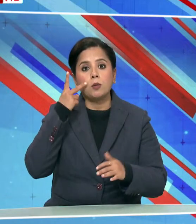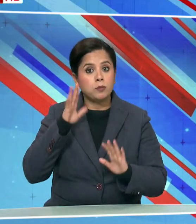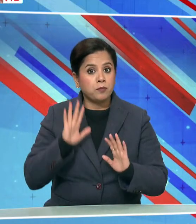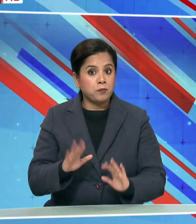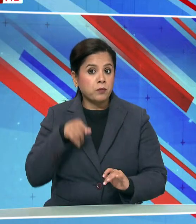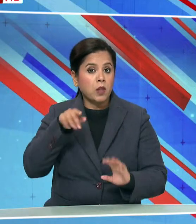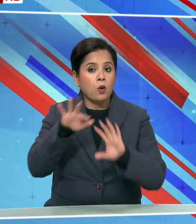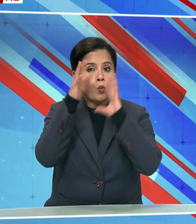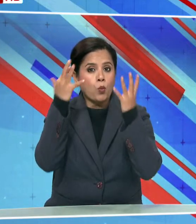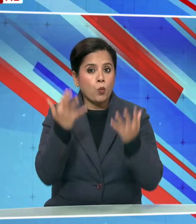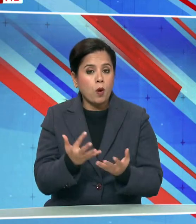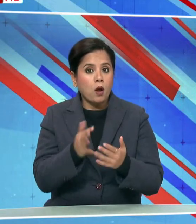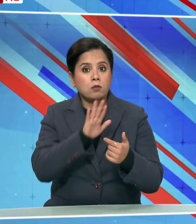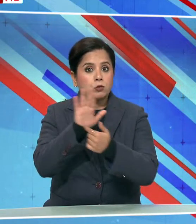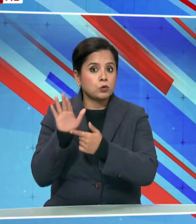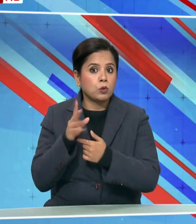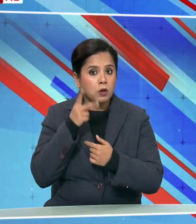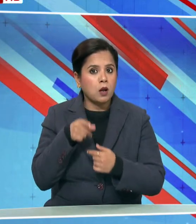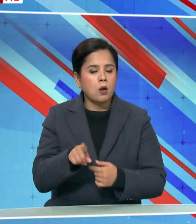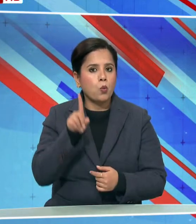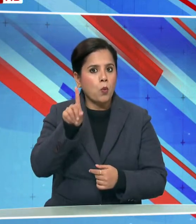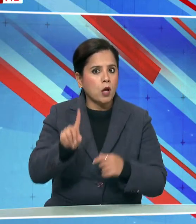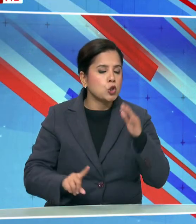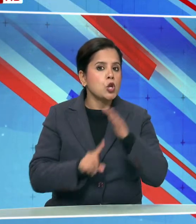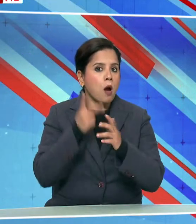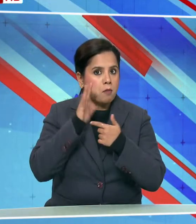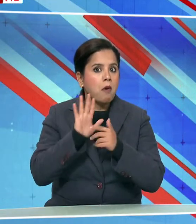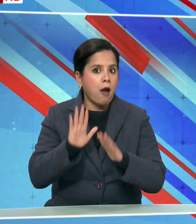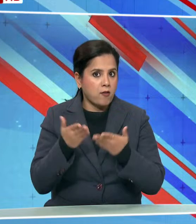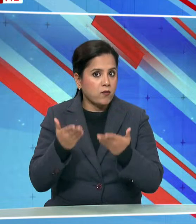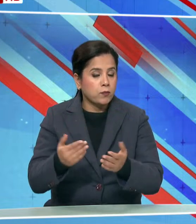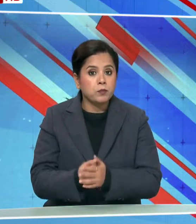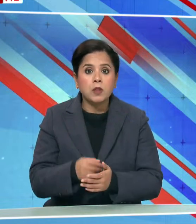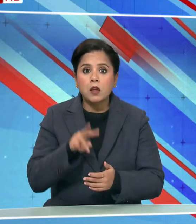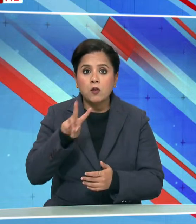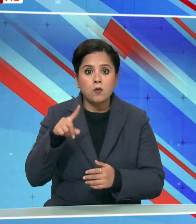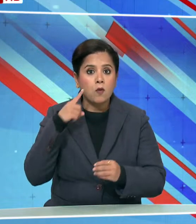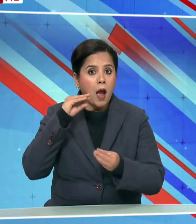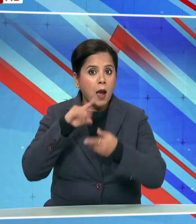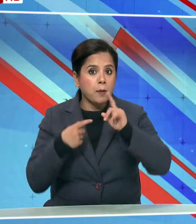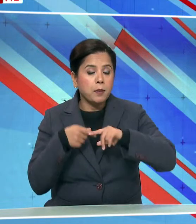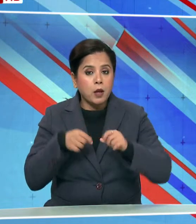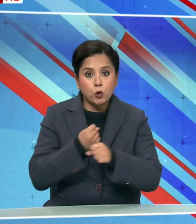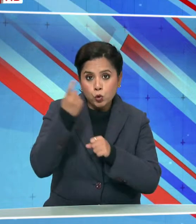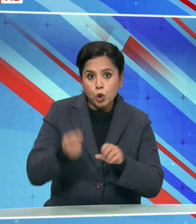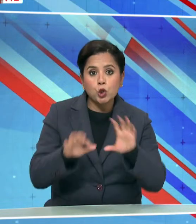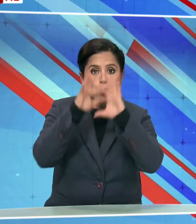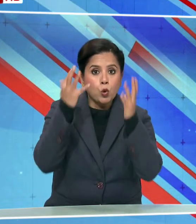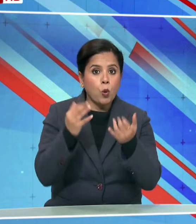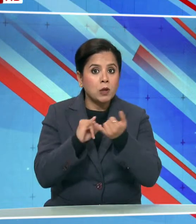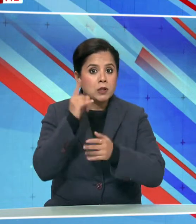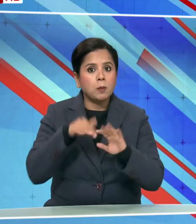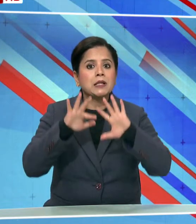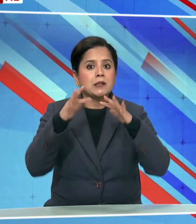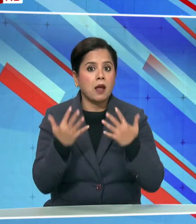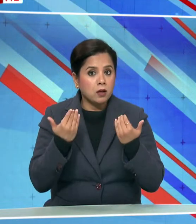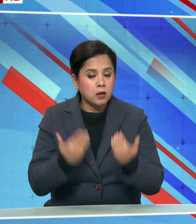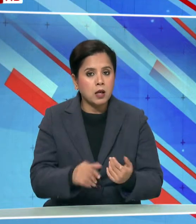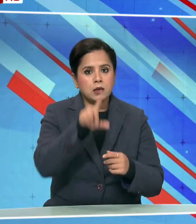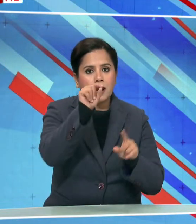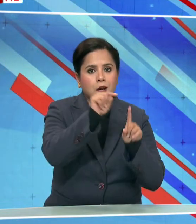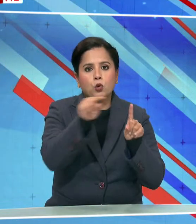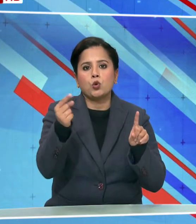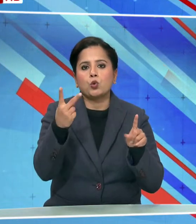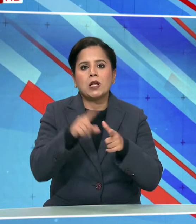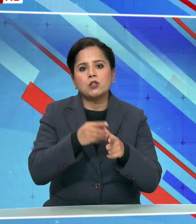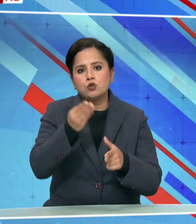वैश्विक मंचों में से एक बन गया है वाइबरिन गुजुरात ग्लोबल समिट का दस्वा सल्सकरन दस